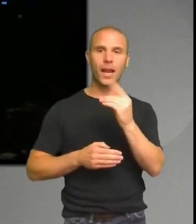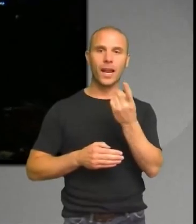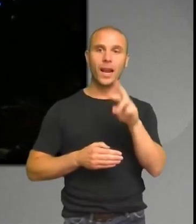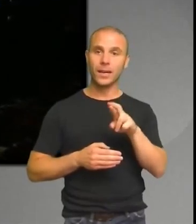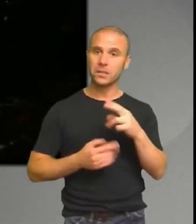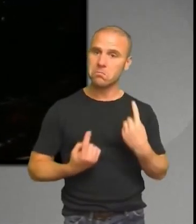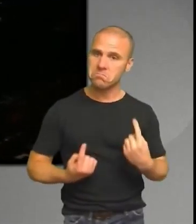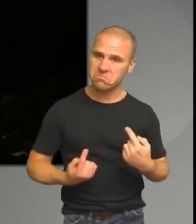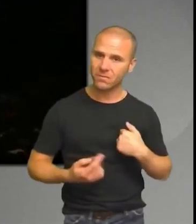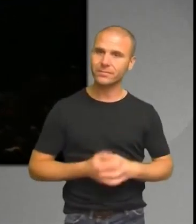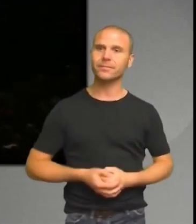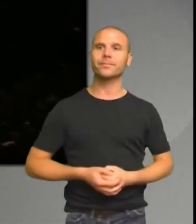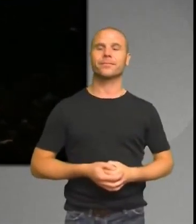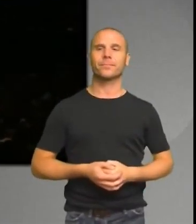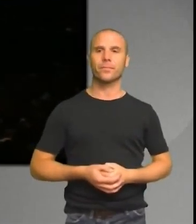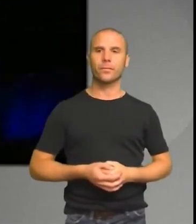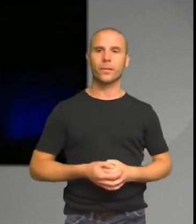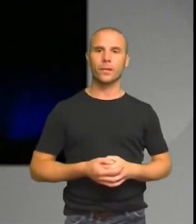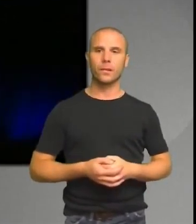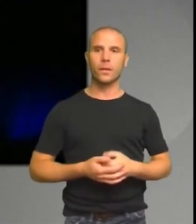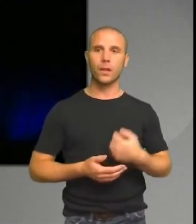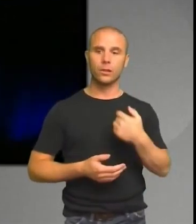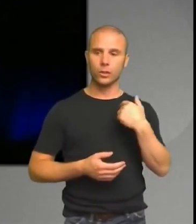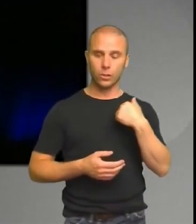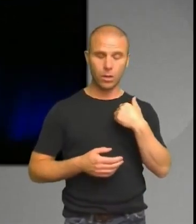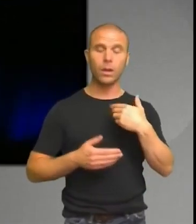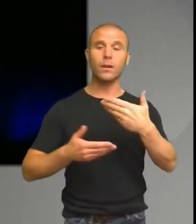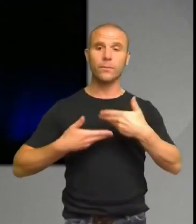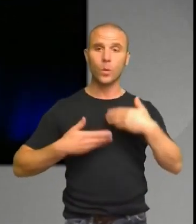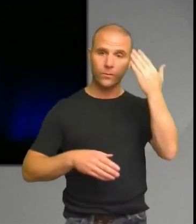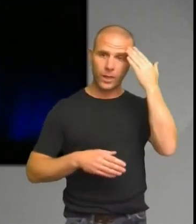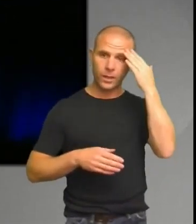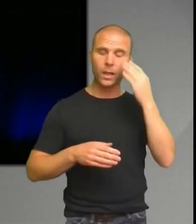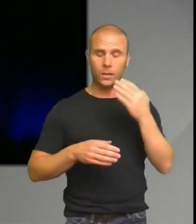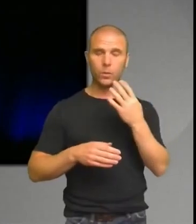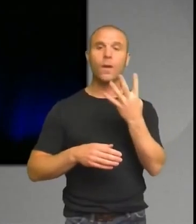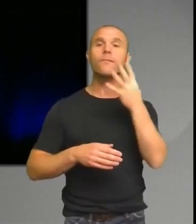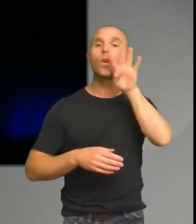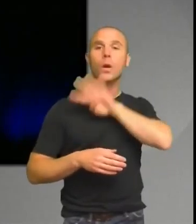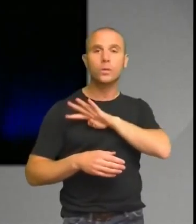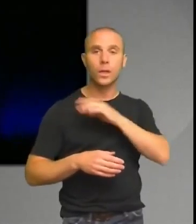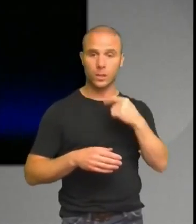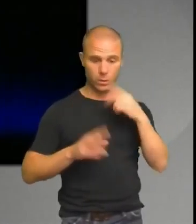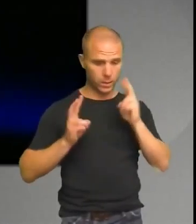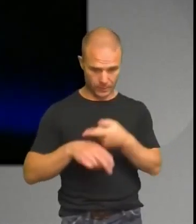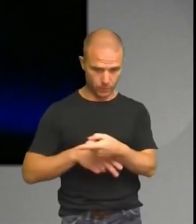Och det här fick jag reda på för ungefär fyra år sedan. När jag, precis som ni, satt på en föreläsning som handlade om exoplaneter.